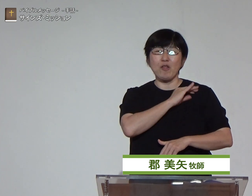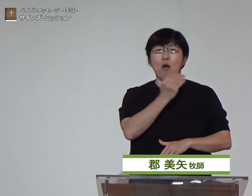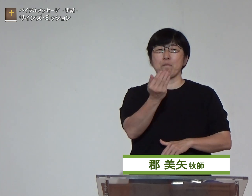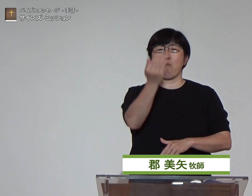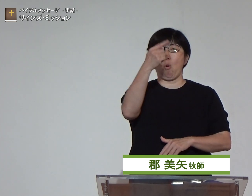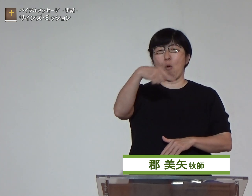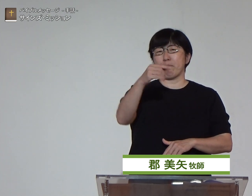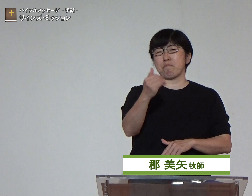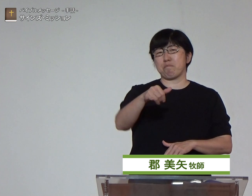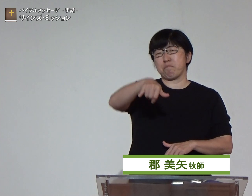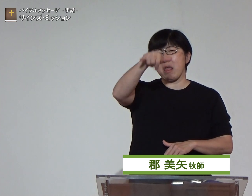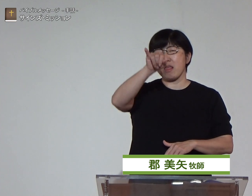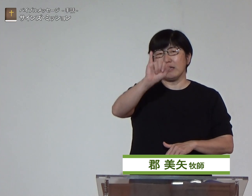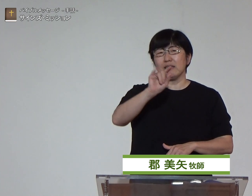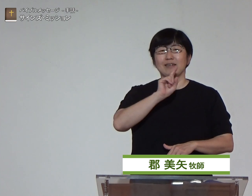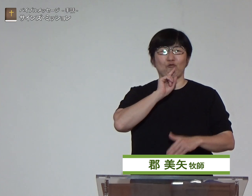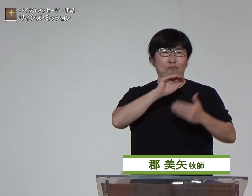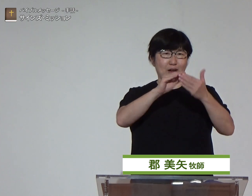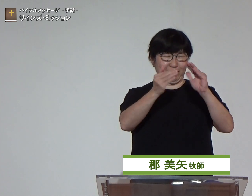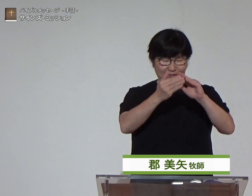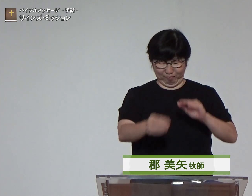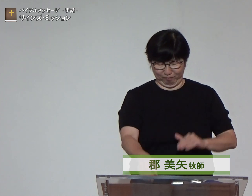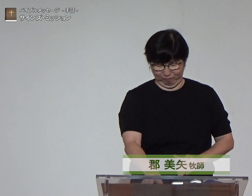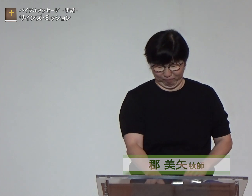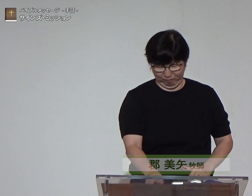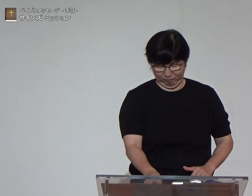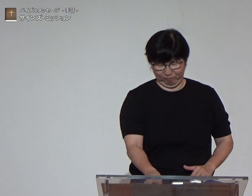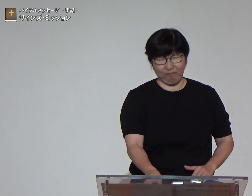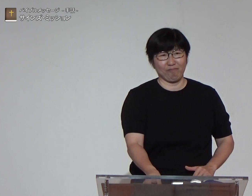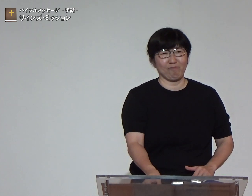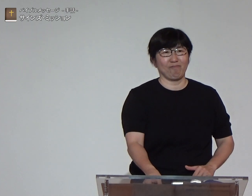その時行った町の名前はポンペイというところでした